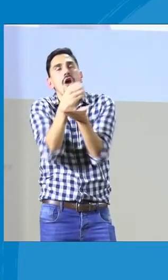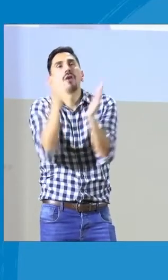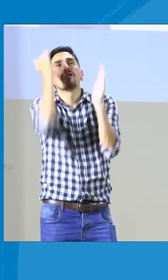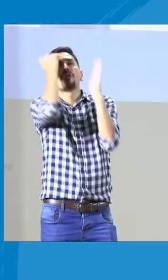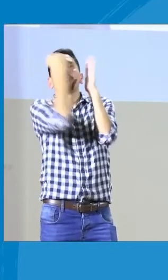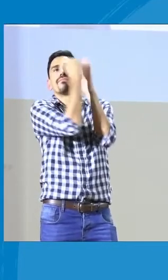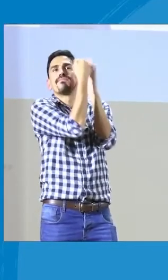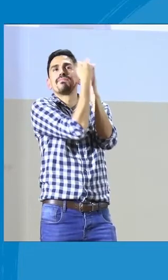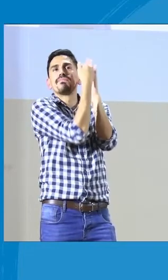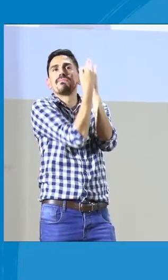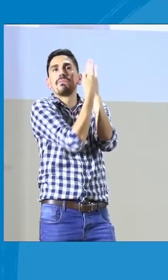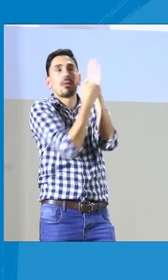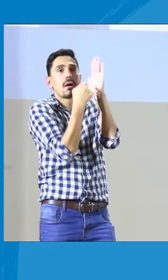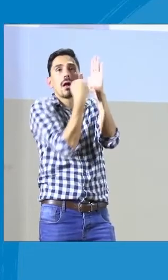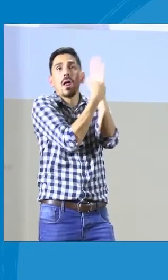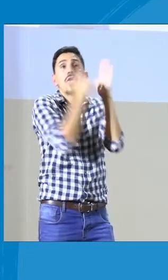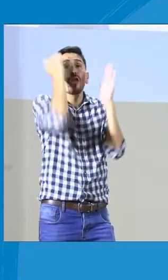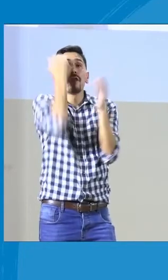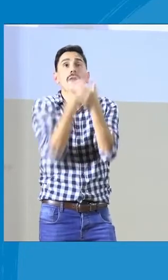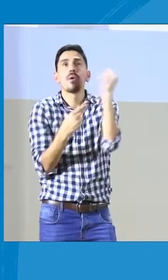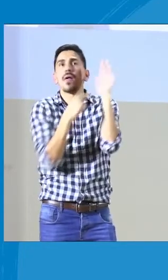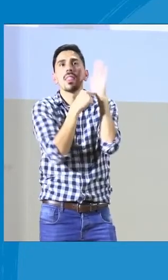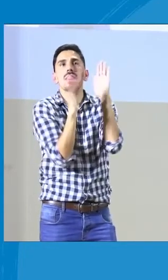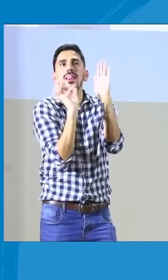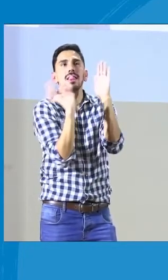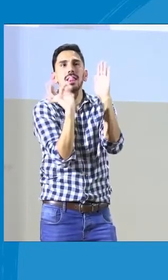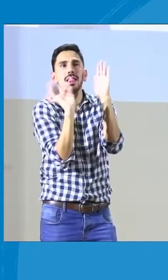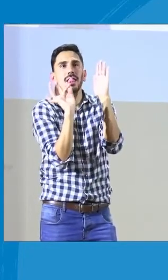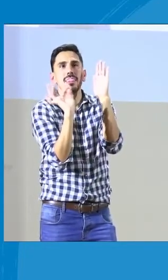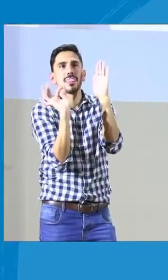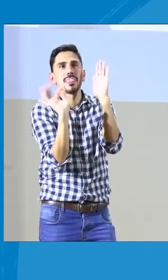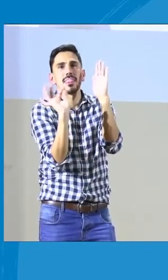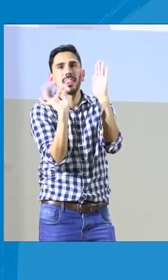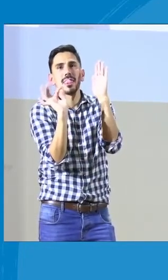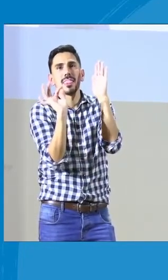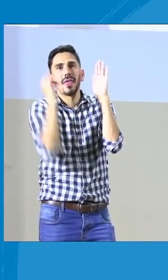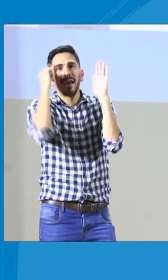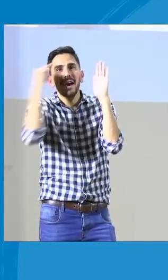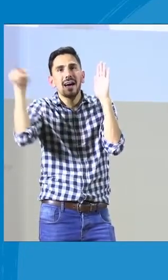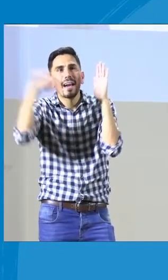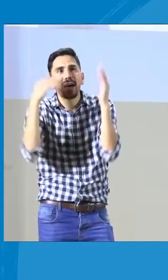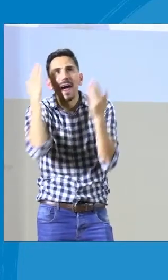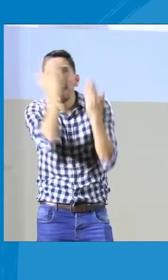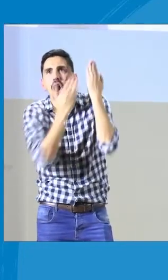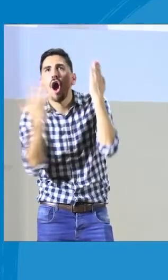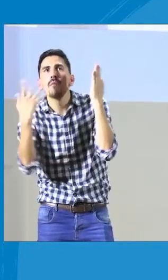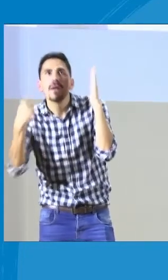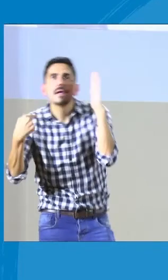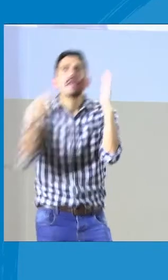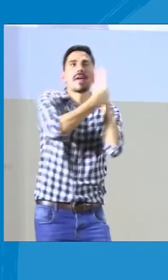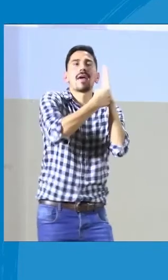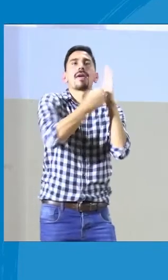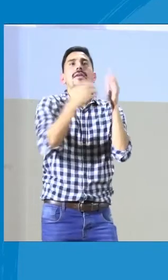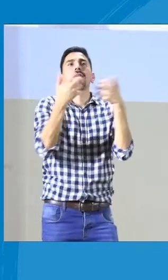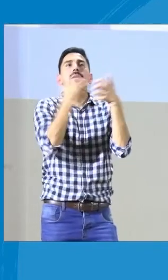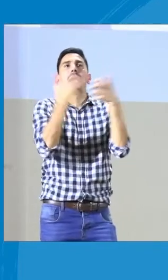requisitos, por ejemplo, si es un licenciado en biología, en lenguas, que a veces no se tiene, entonces hacer un